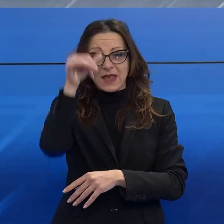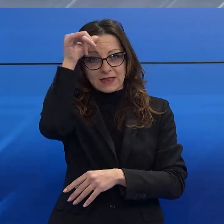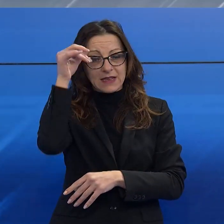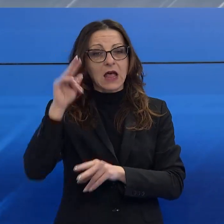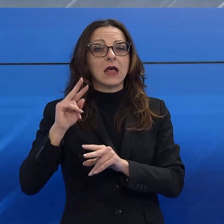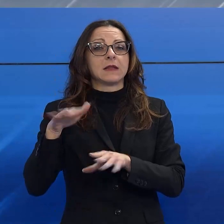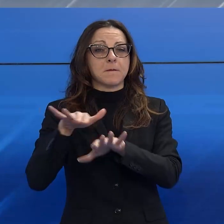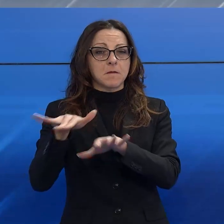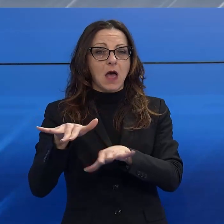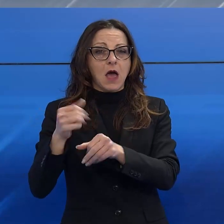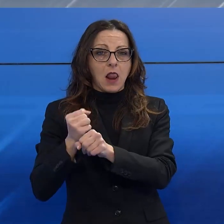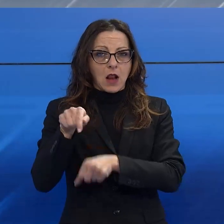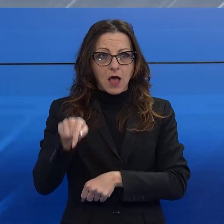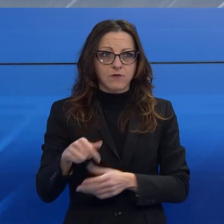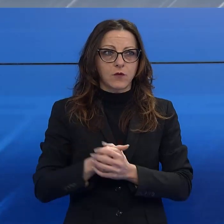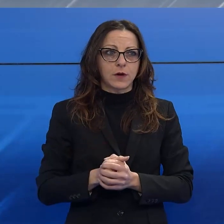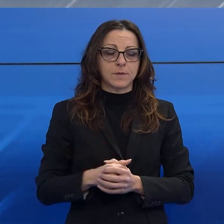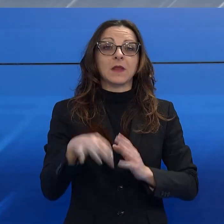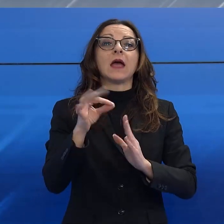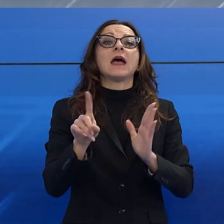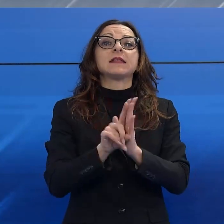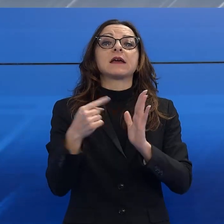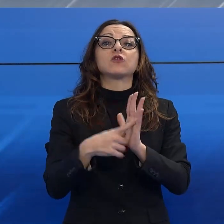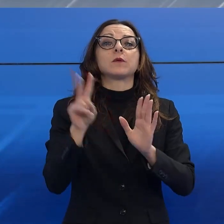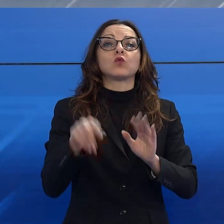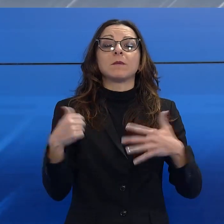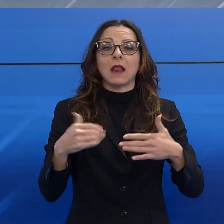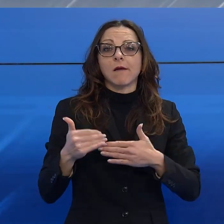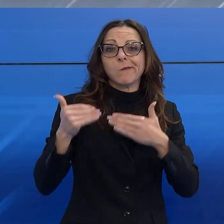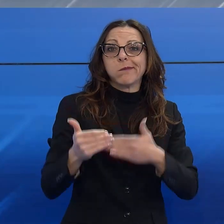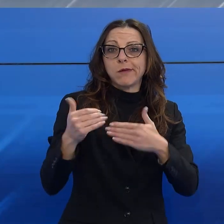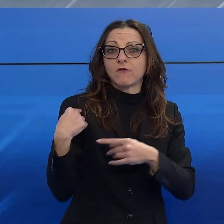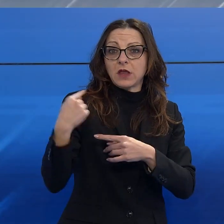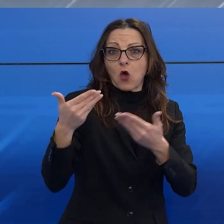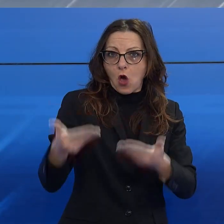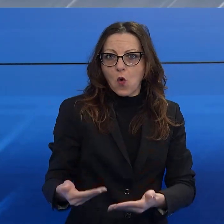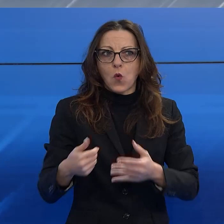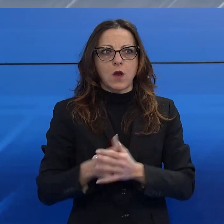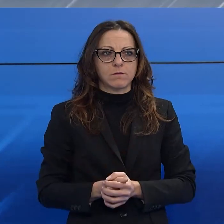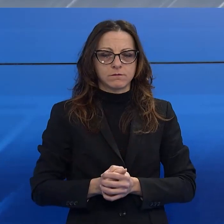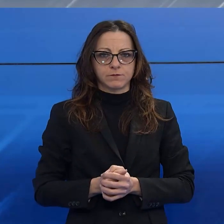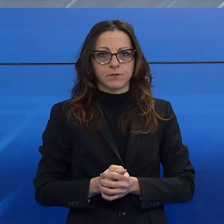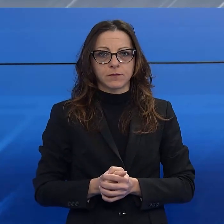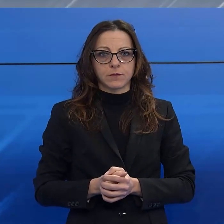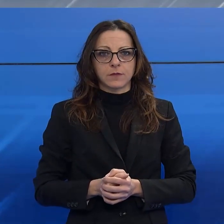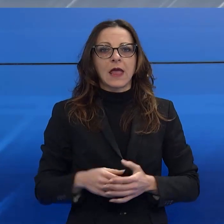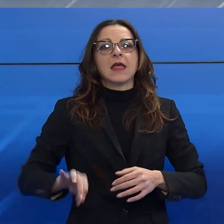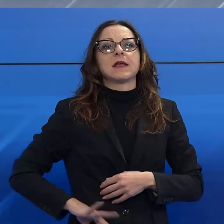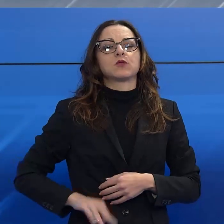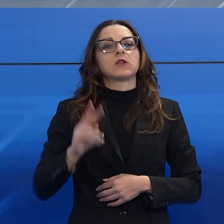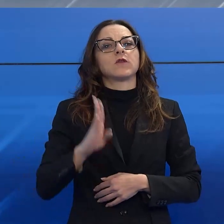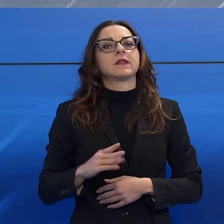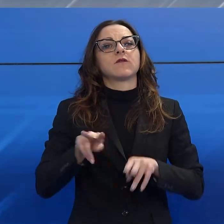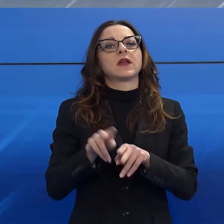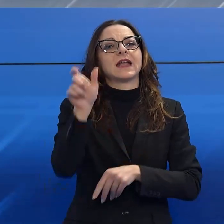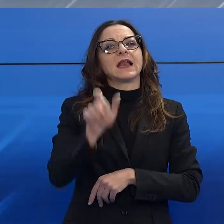sul mare. È l'effetto di un decreto varato nel 2016 ma rinviato fino ad oggi. A lanciare l'allarme è stato il deputato versiliese di Fratelli